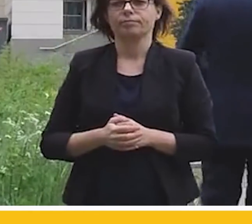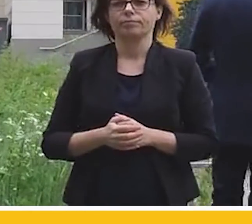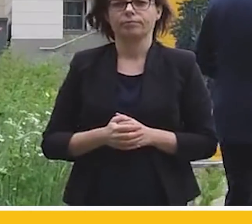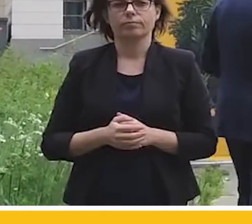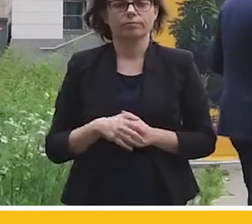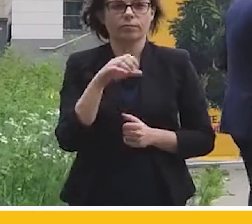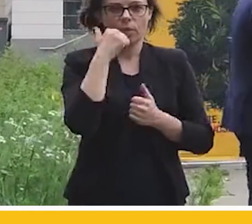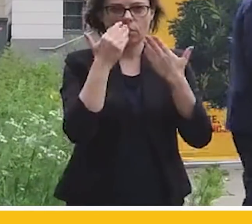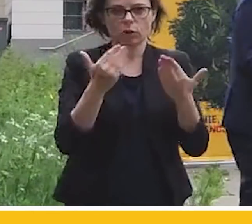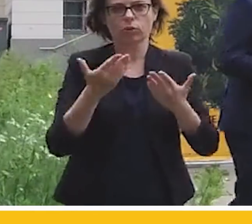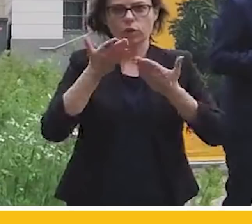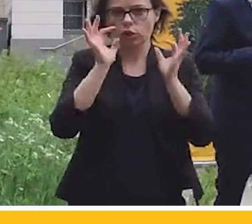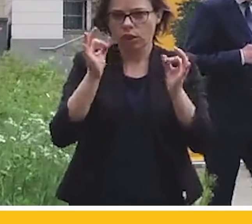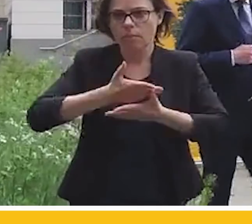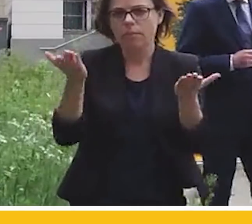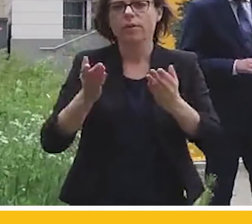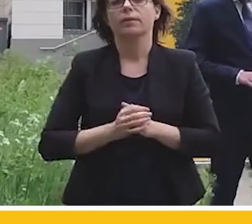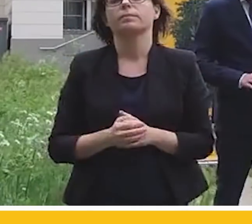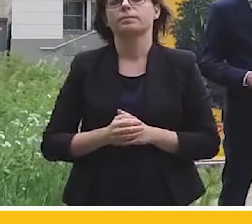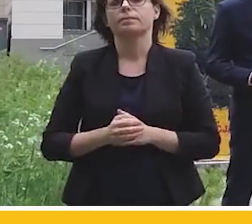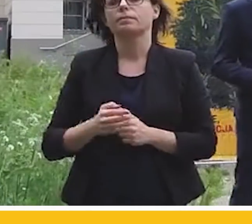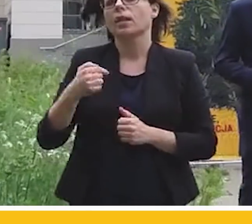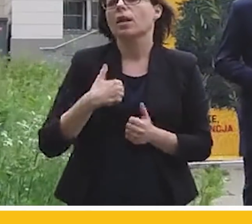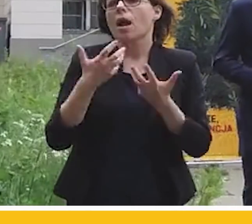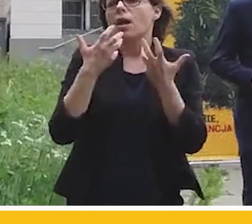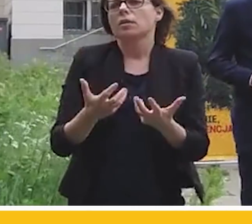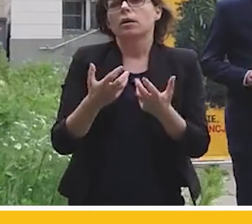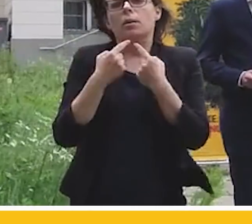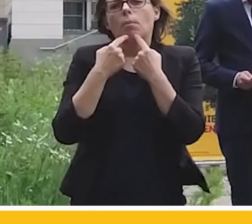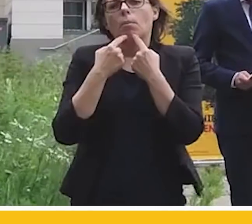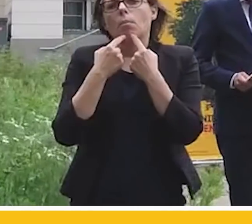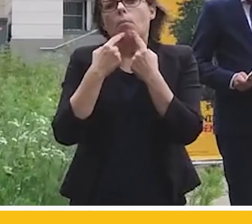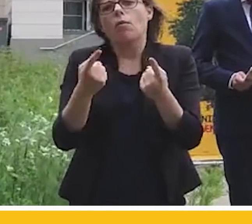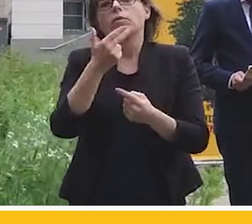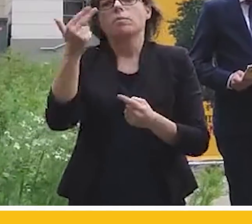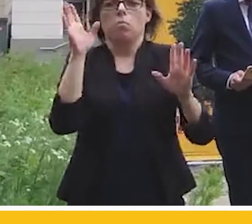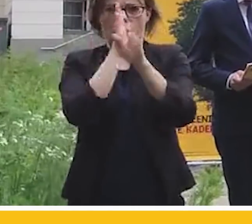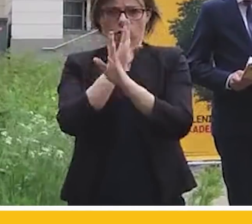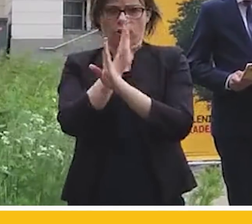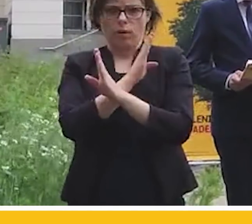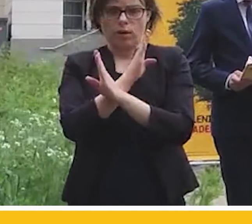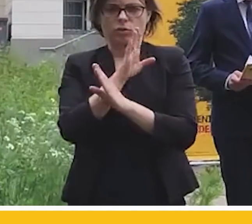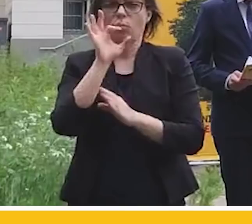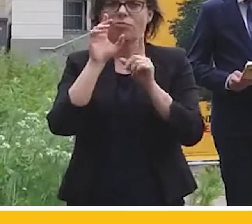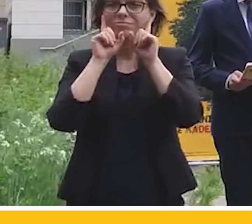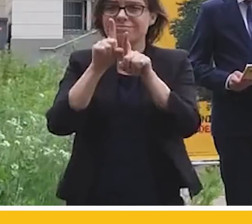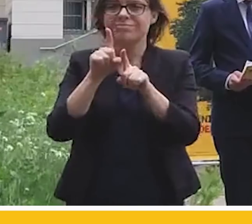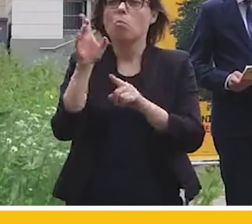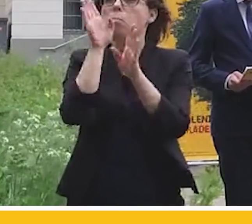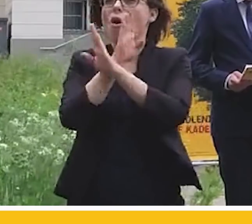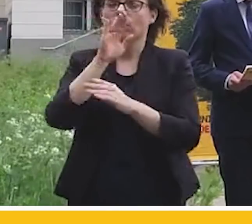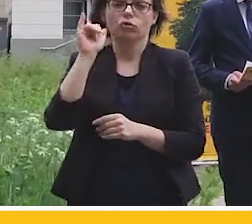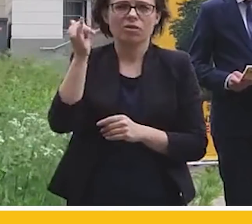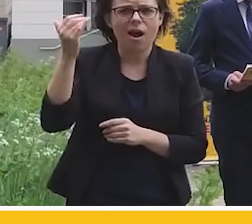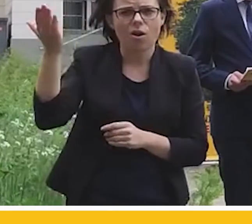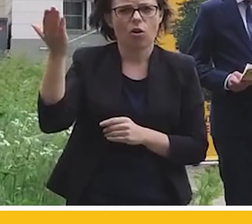Dziękuję bardzo. Dzień dobry Państwu. Ja chciałbym powiedzieć o powietrzu, bo tak naprawdę jakość powietrza i to,